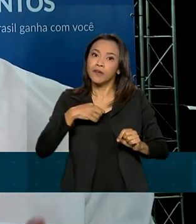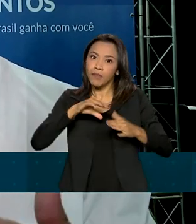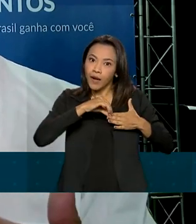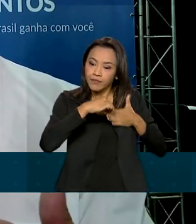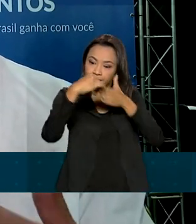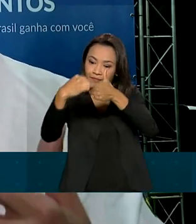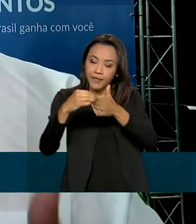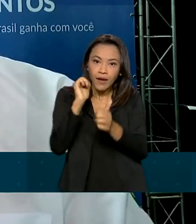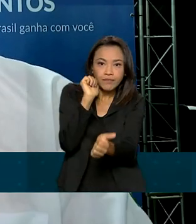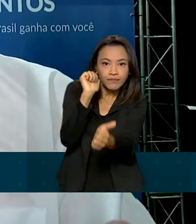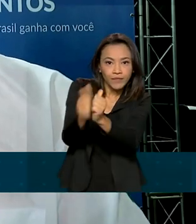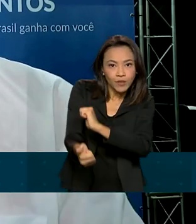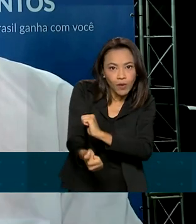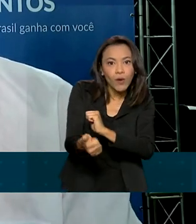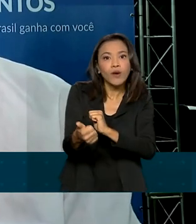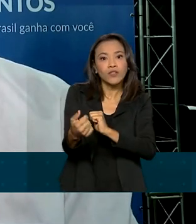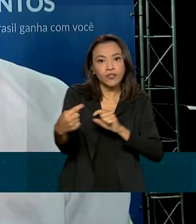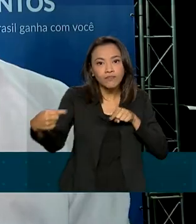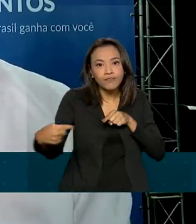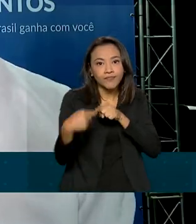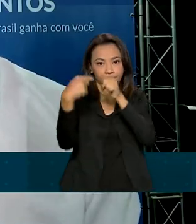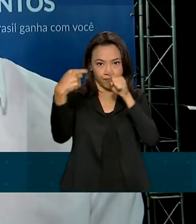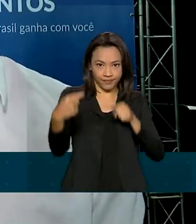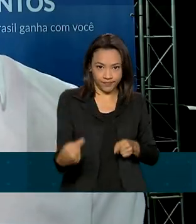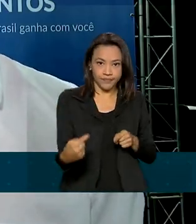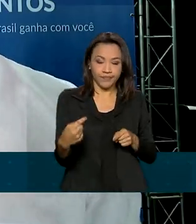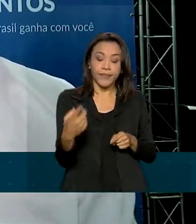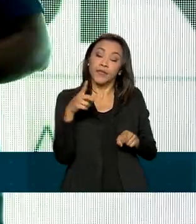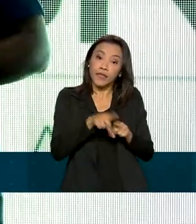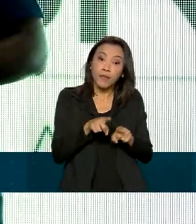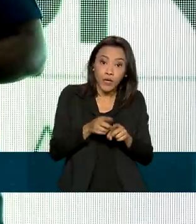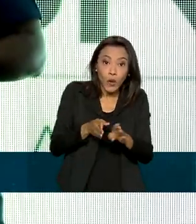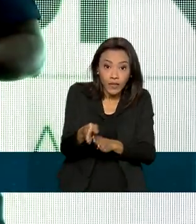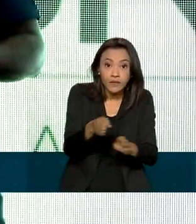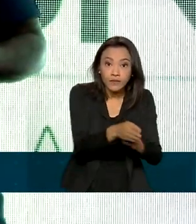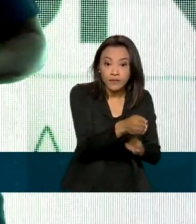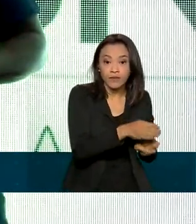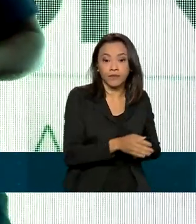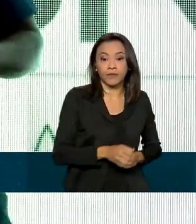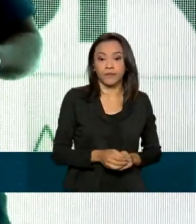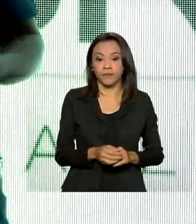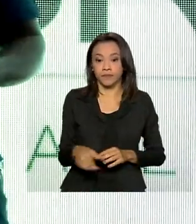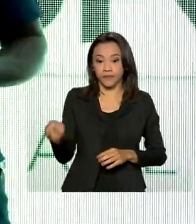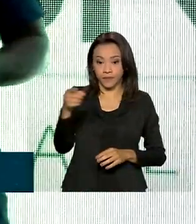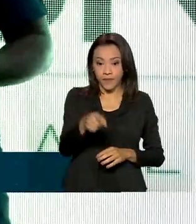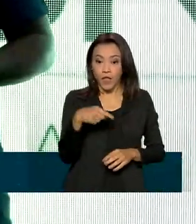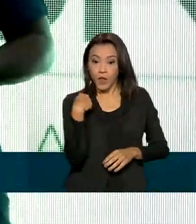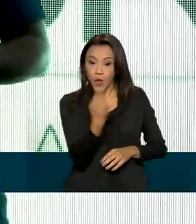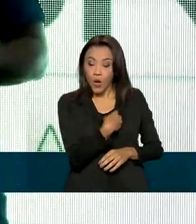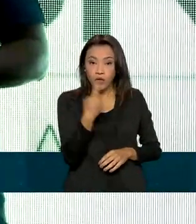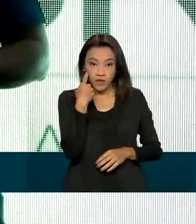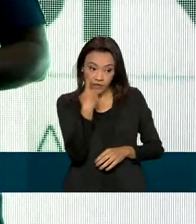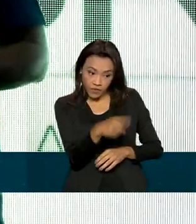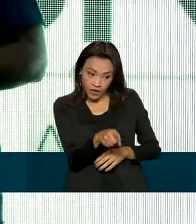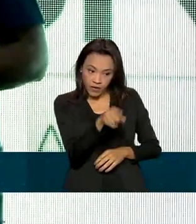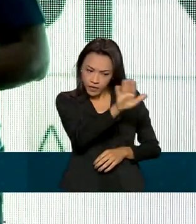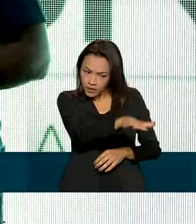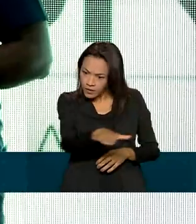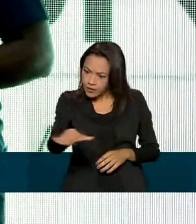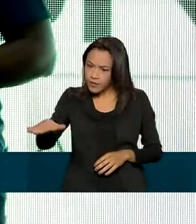dessas atividades esportivas. e o direcionamento. A gente vai poder ver crianças ter